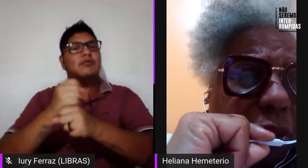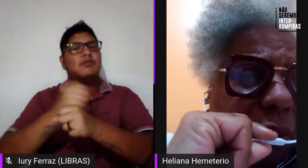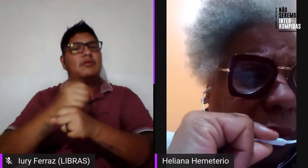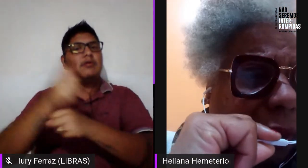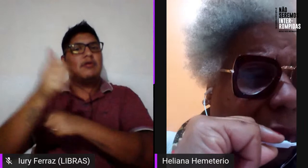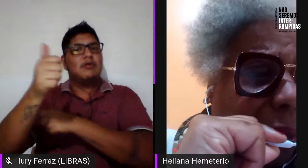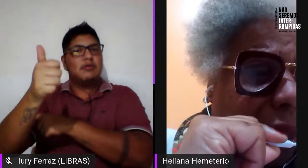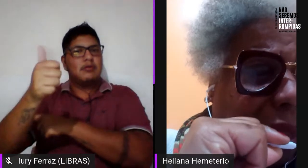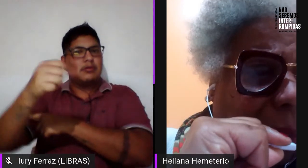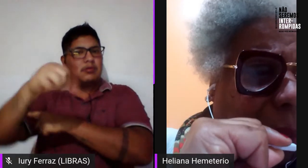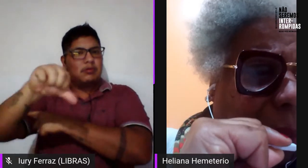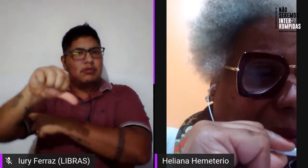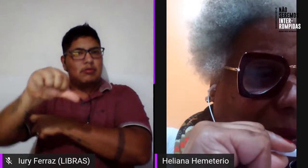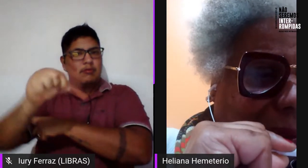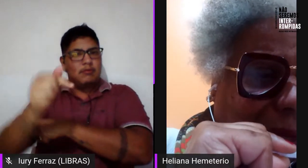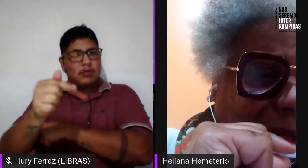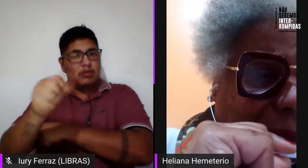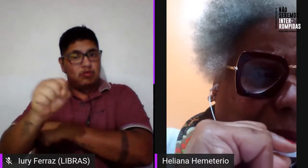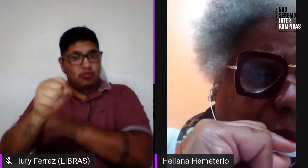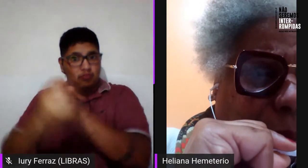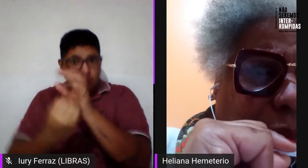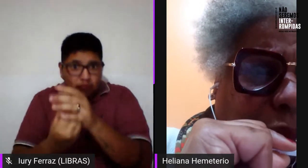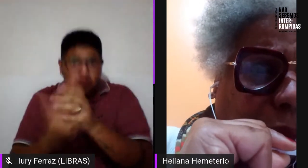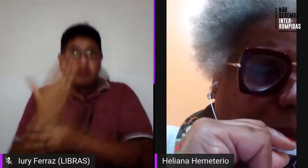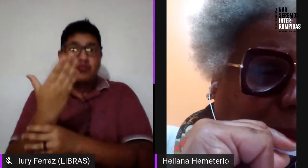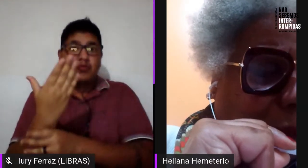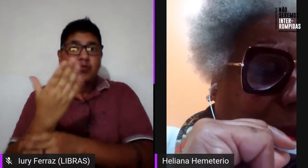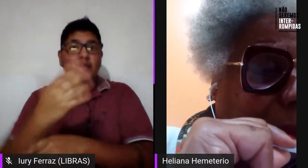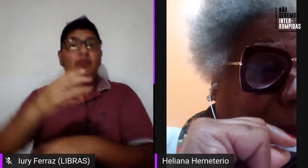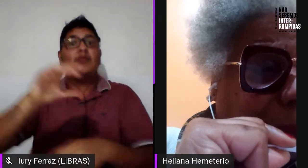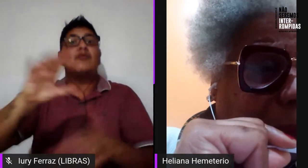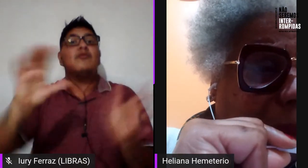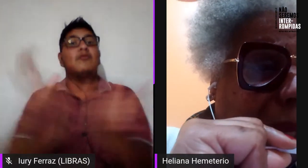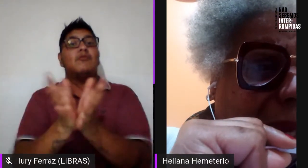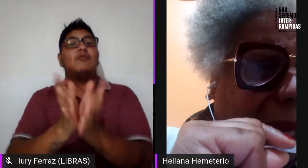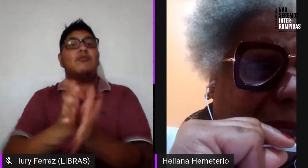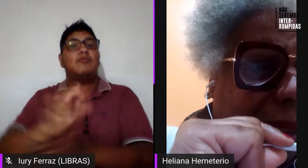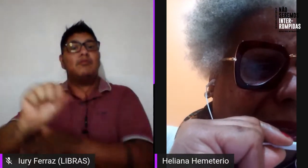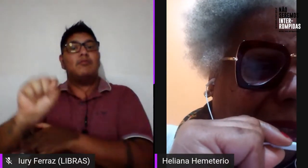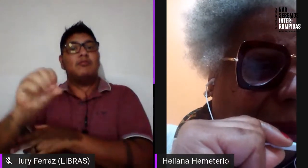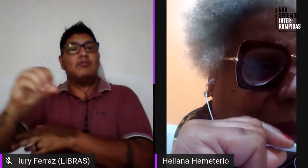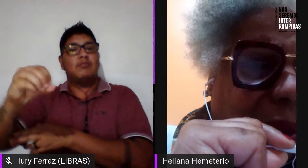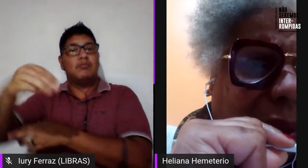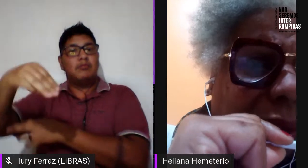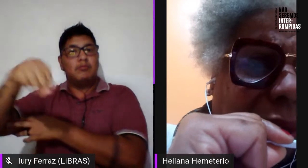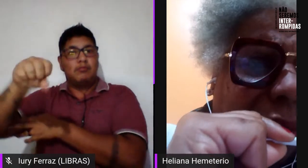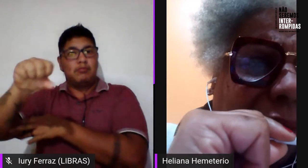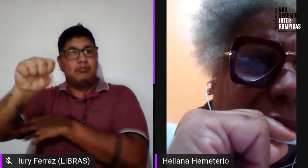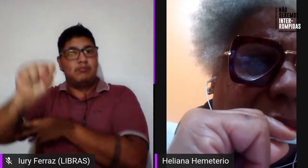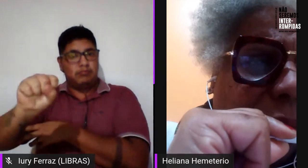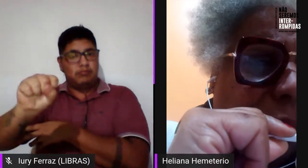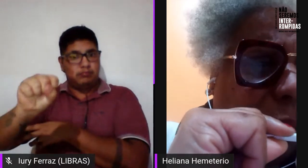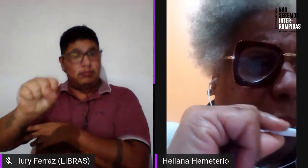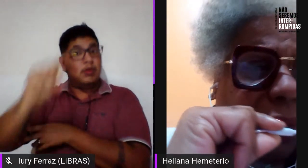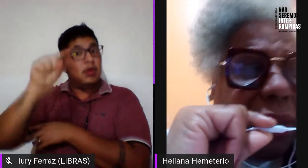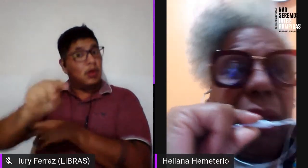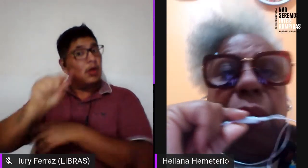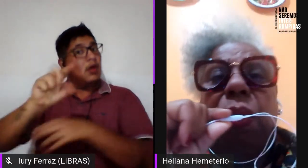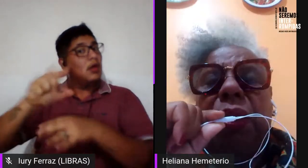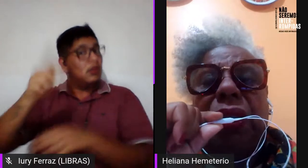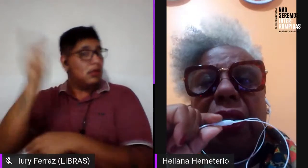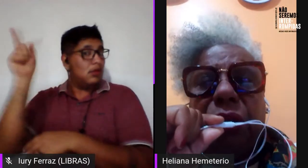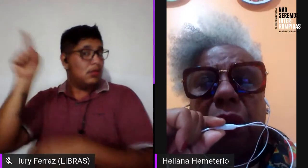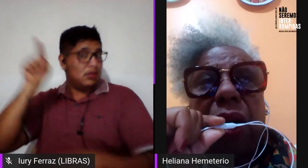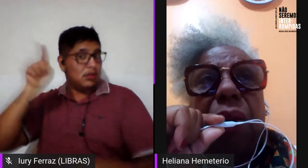Somos em São Paulo. O Grupo Somos, ele se reúne, ele é um grupo de